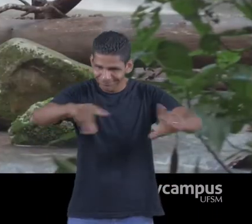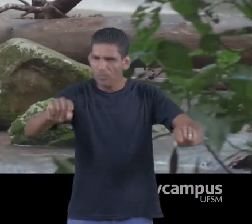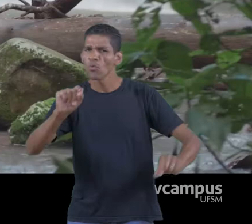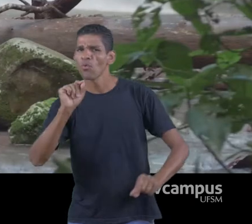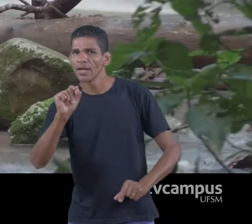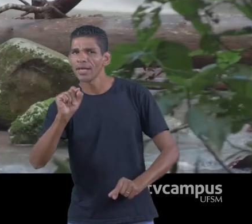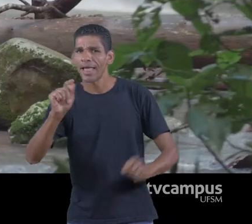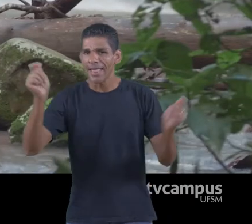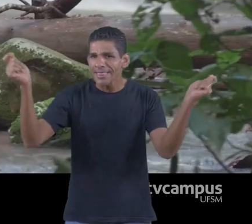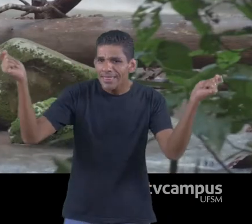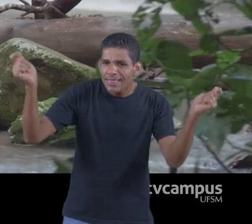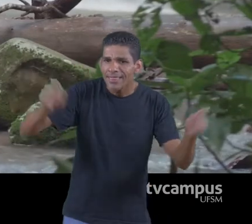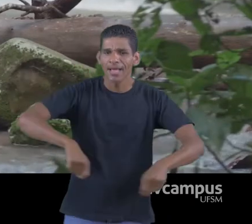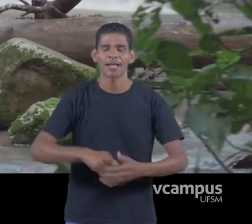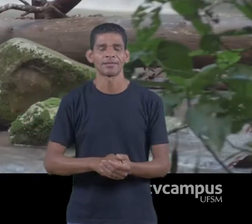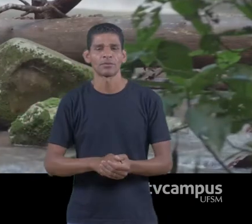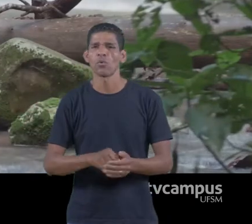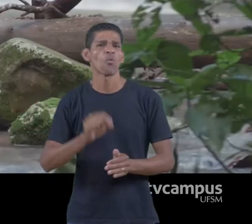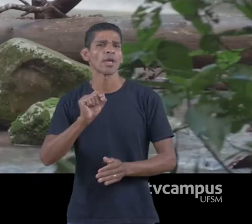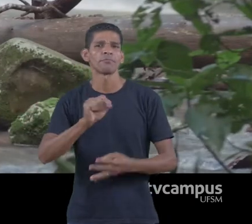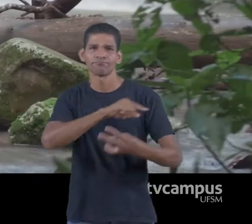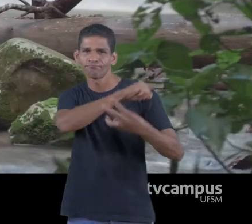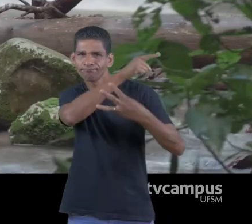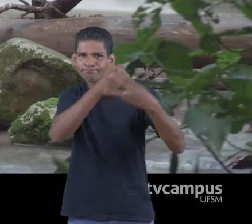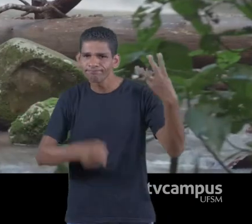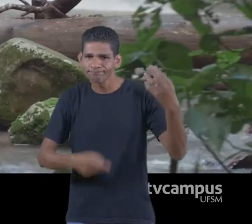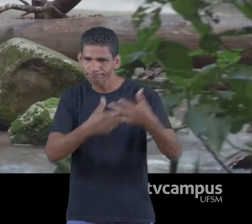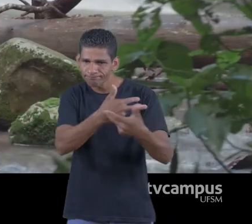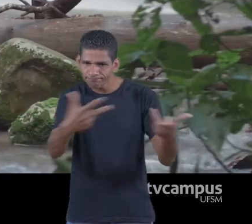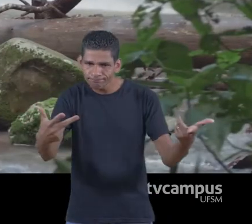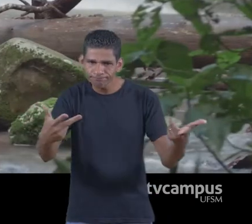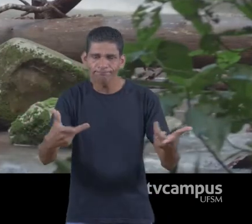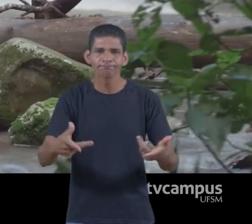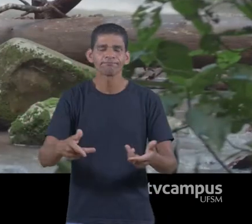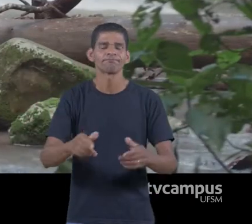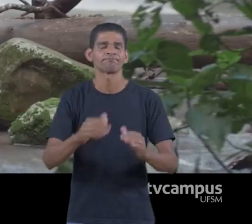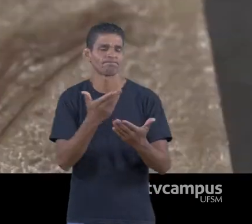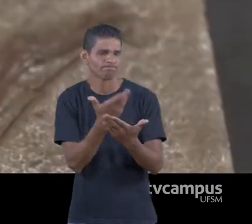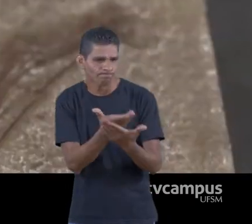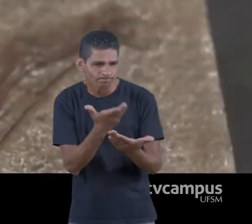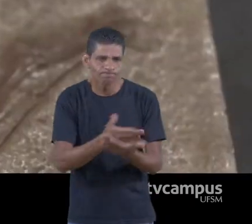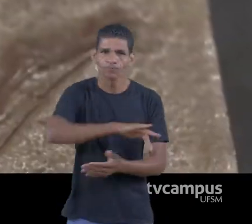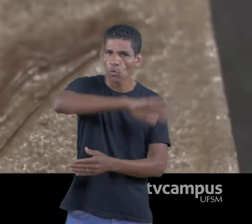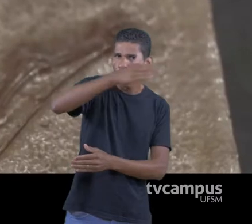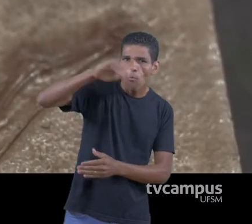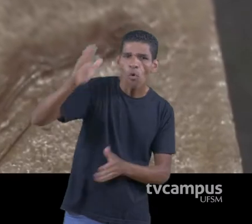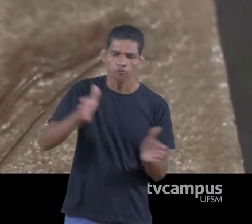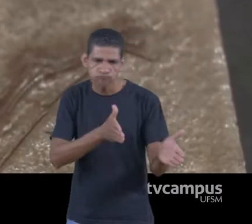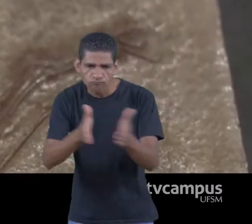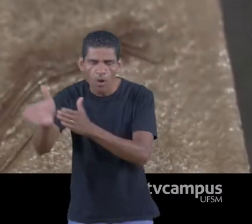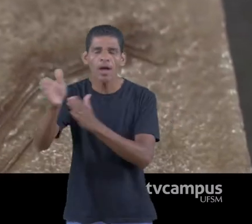território que tenha obrigatoriamente uma singularidade geológica, geomorfológica,